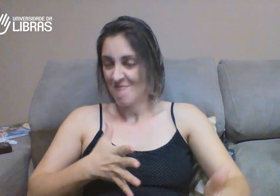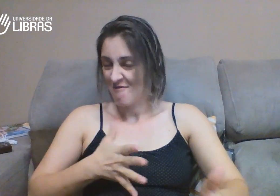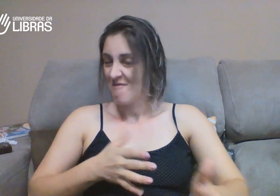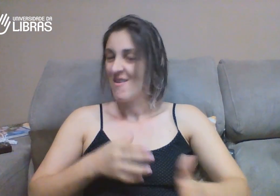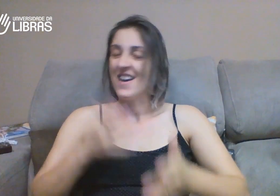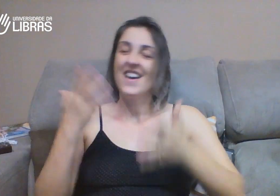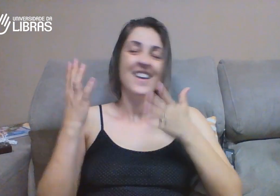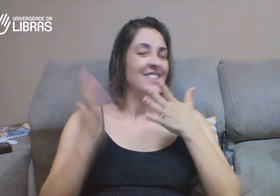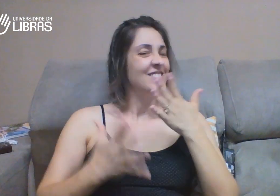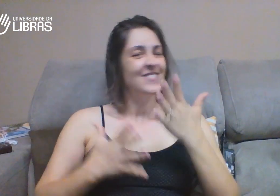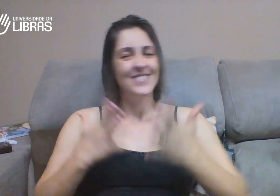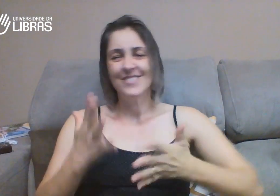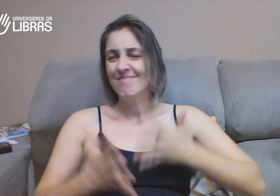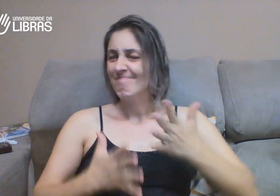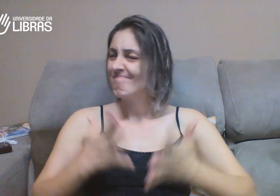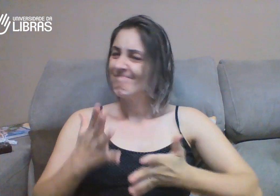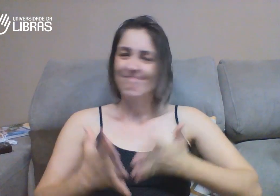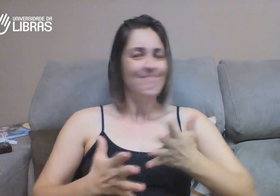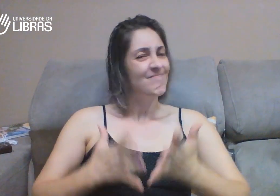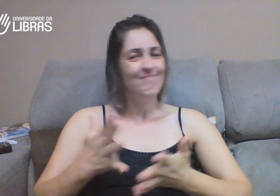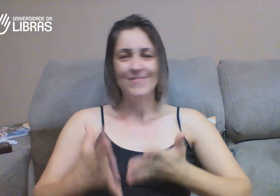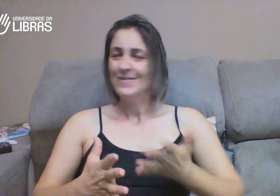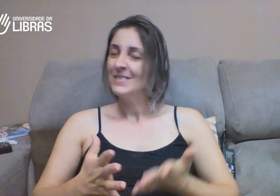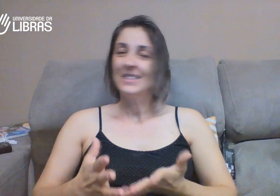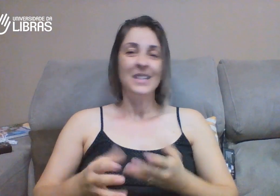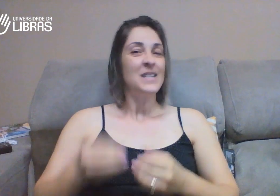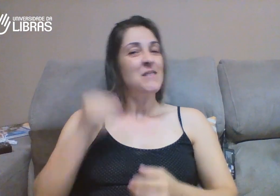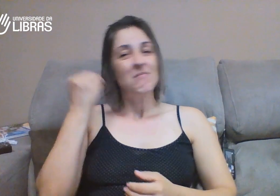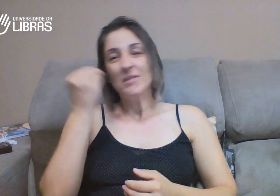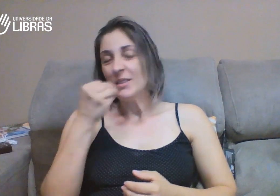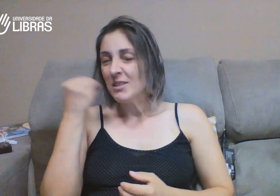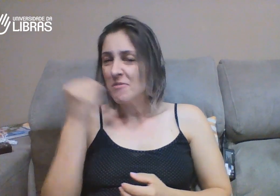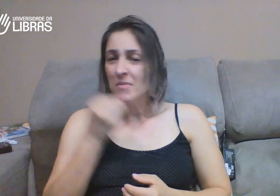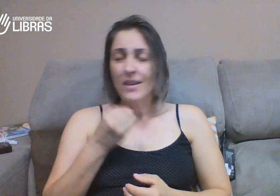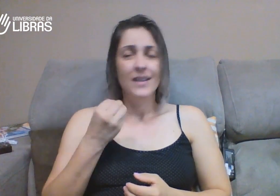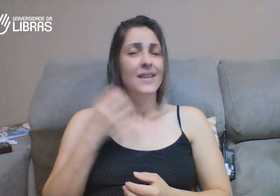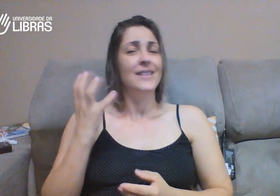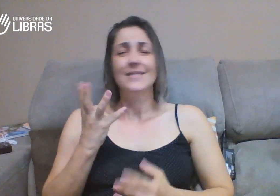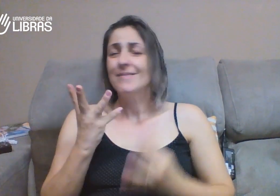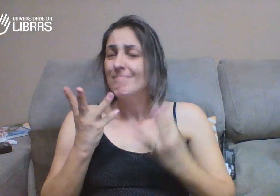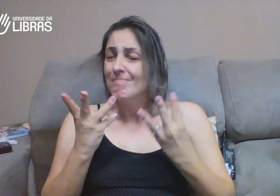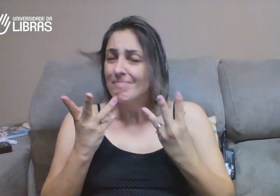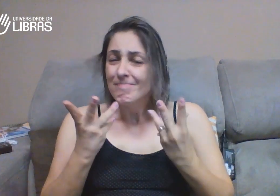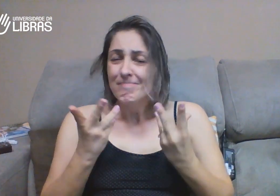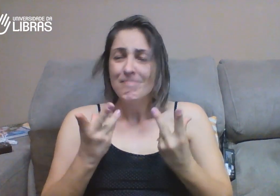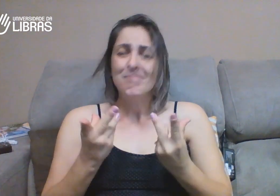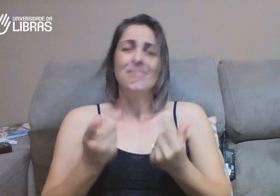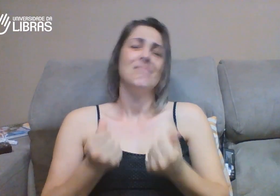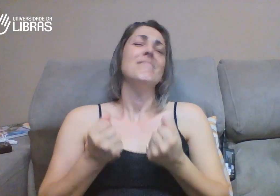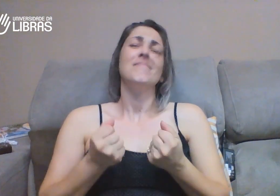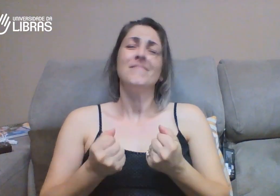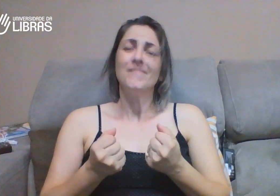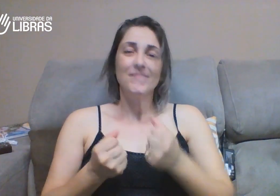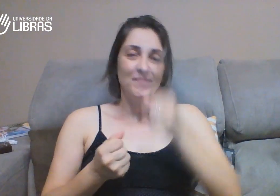com esse curso. De me tornar fluente em Libras. E isso tá sendo muito, muito bom pra mim. Uma experiência incrível. Maravilhosa.